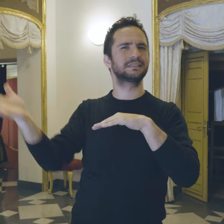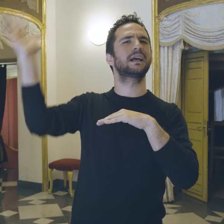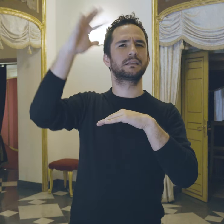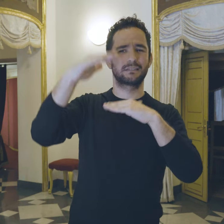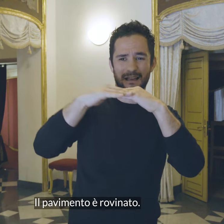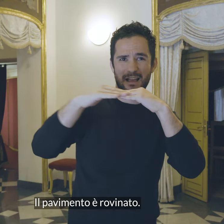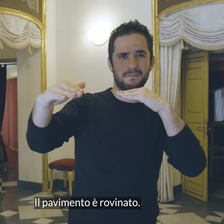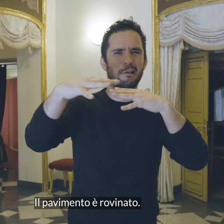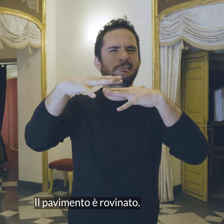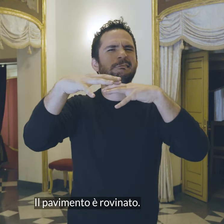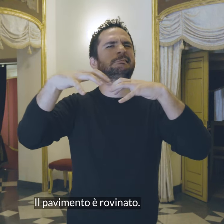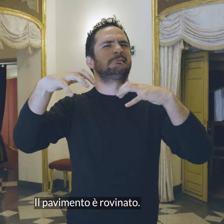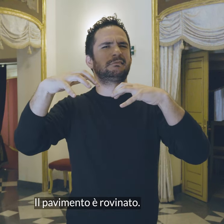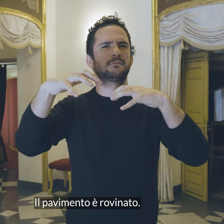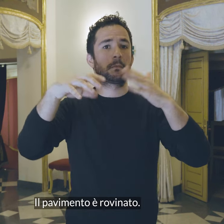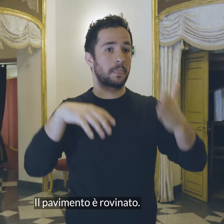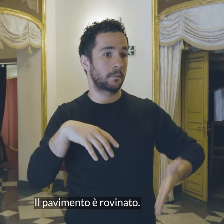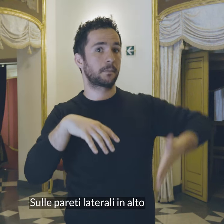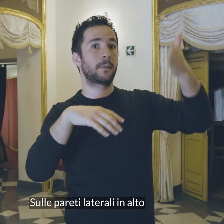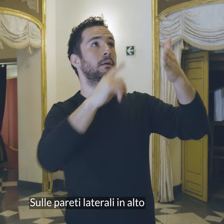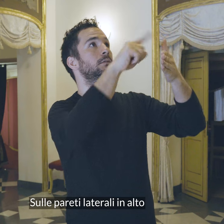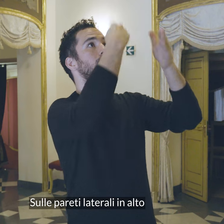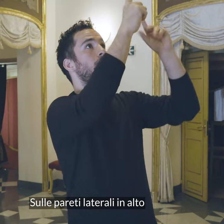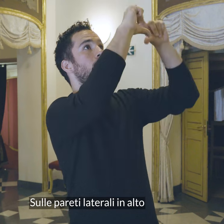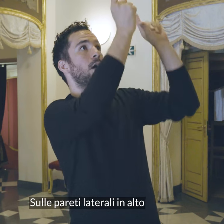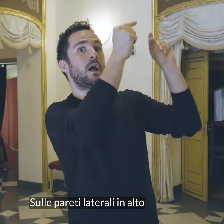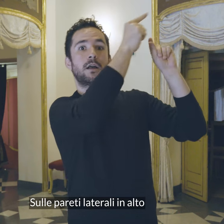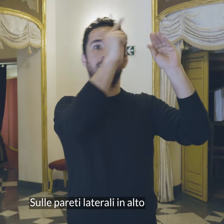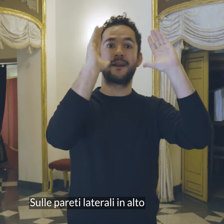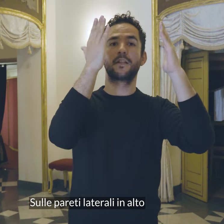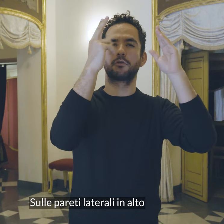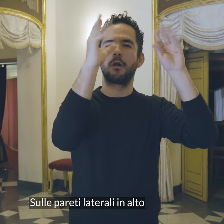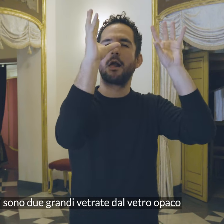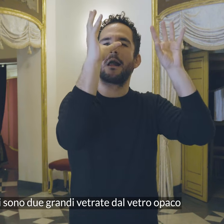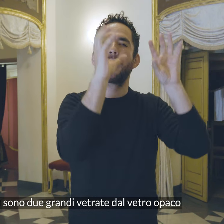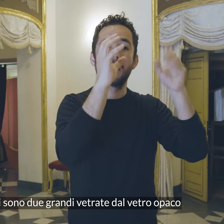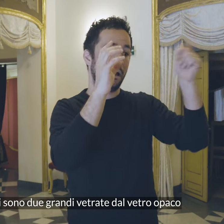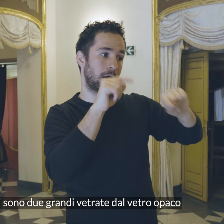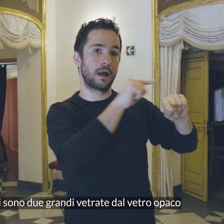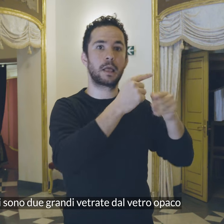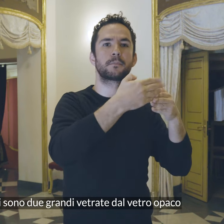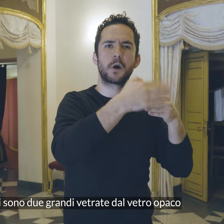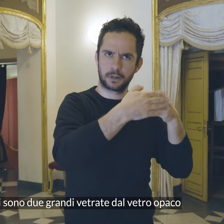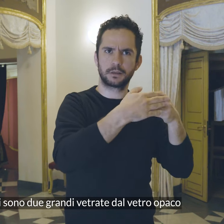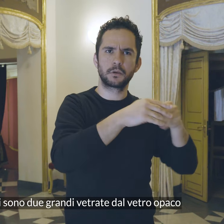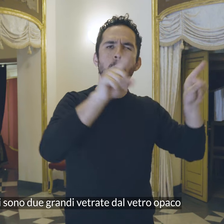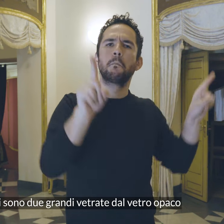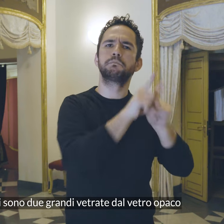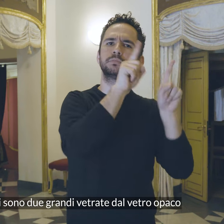Il pavimento è rovinato Sulle pareti laterali in alto ci sono due grandi vetrate dal vetro opaco